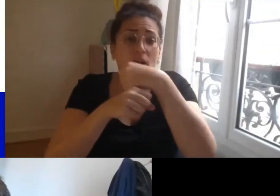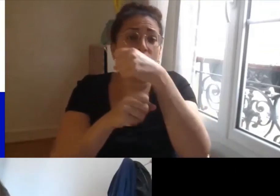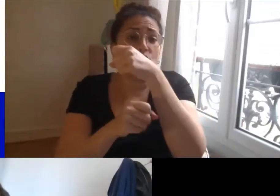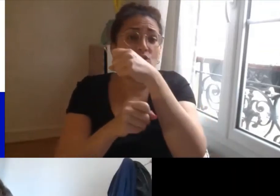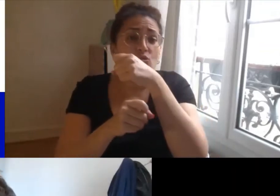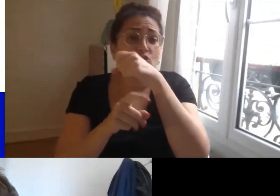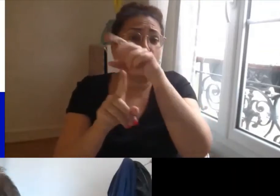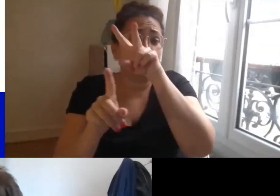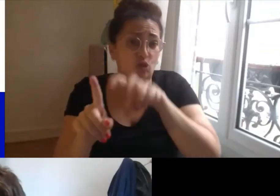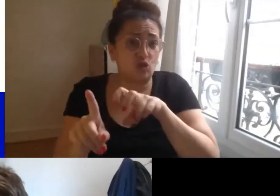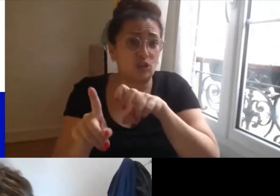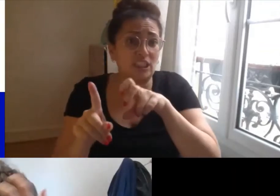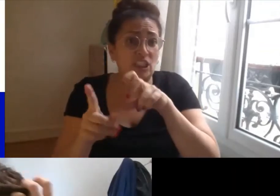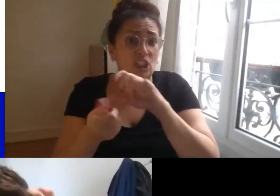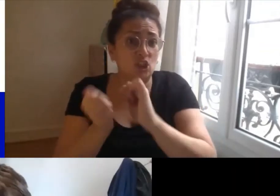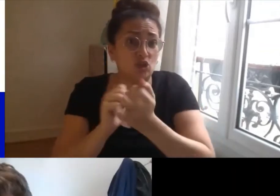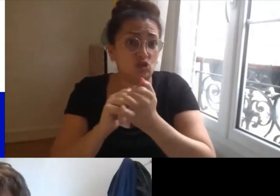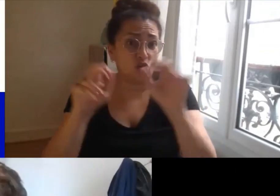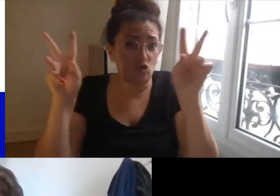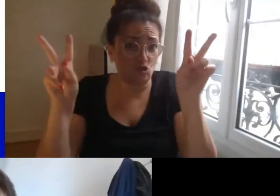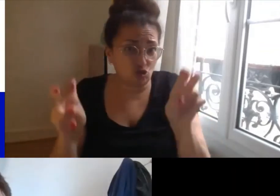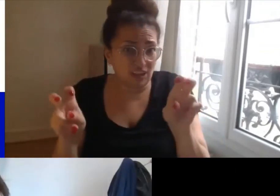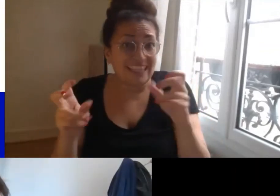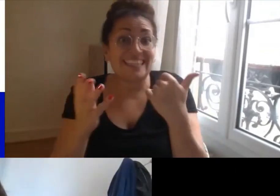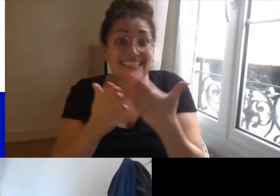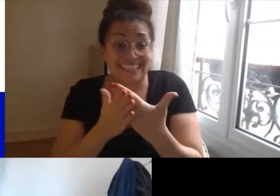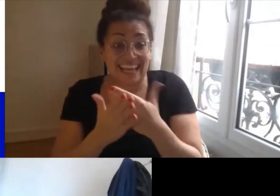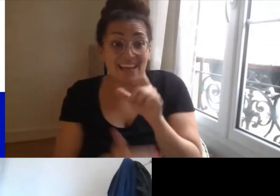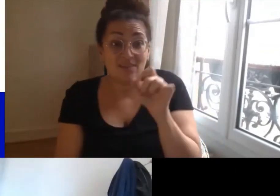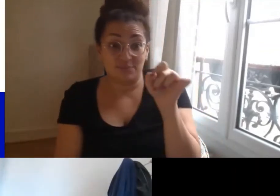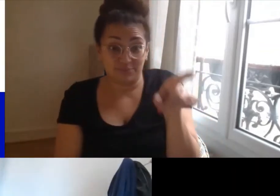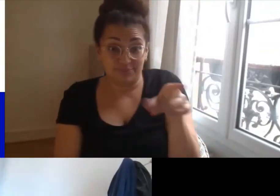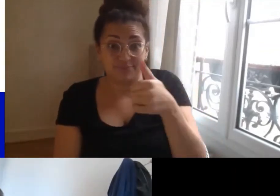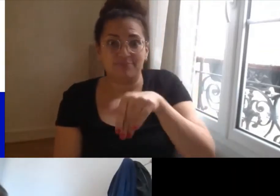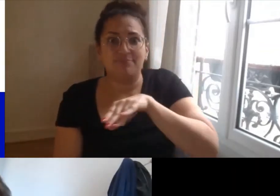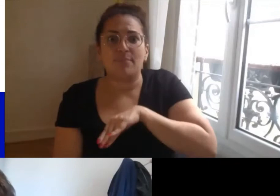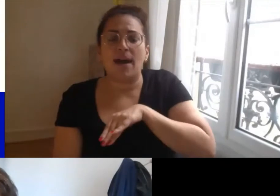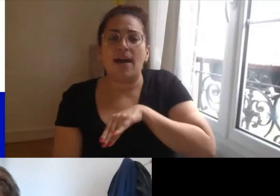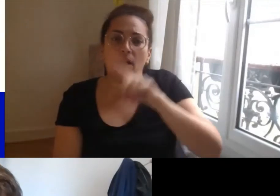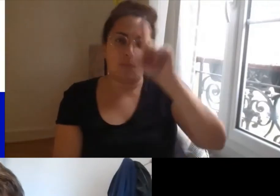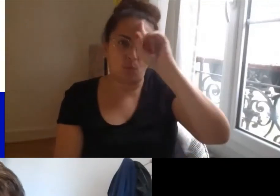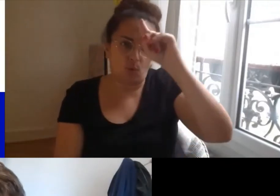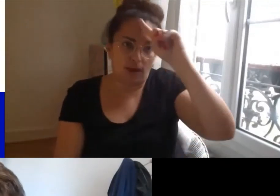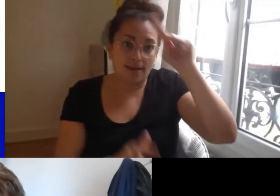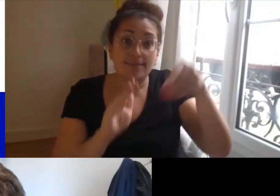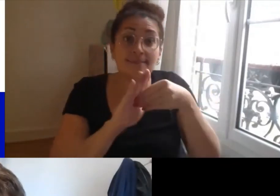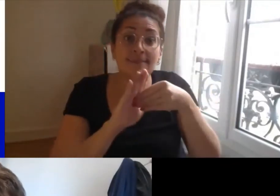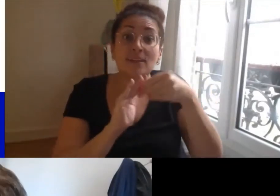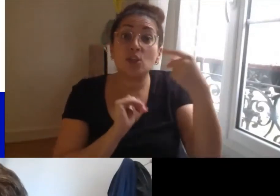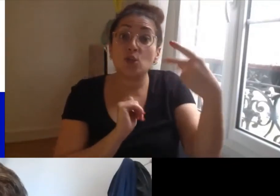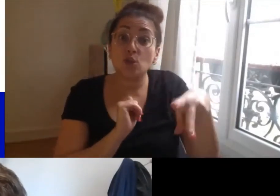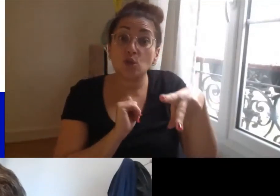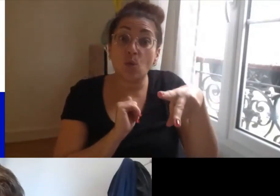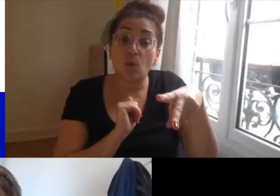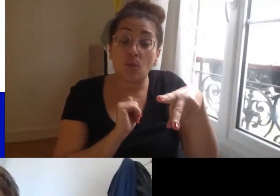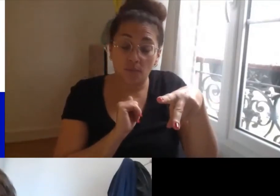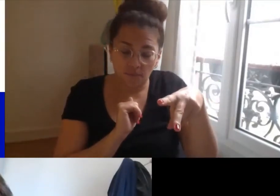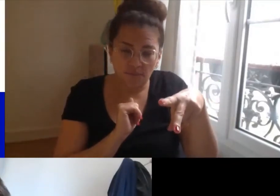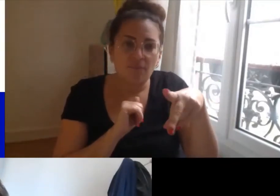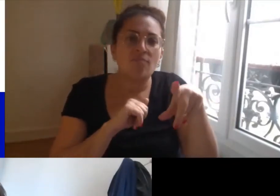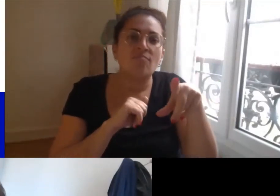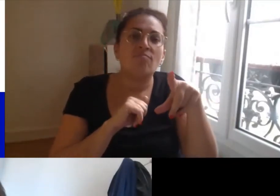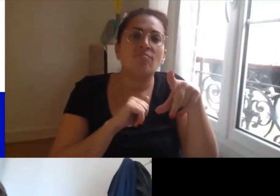va conduire ces entretiens biographiques et en fait elle sa thèse s'intègre dans ce projet